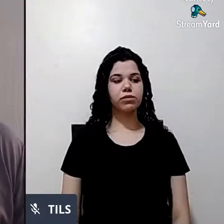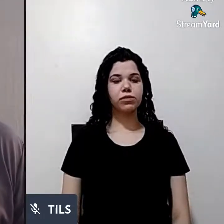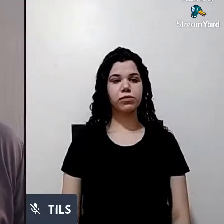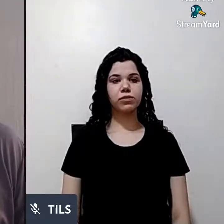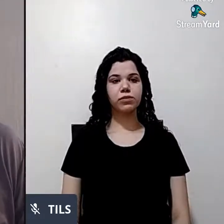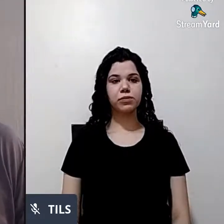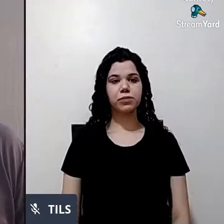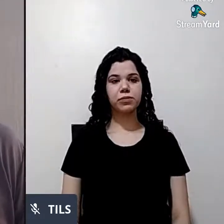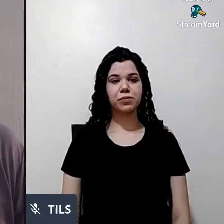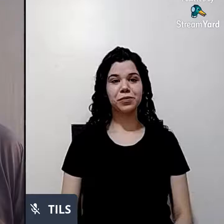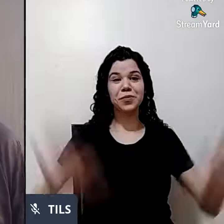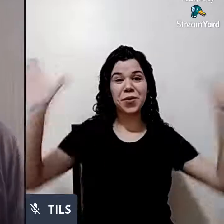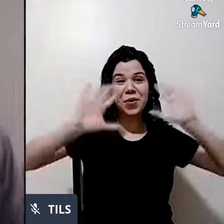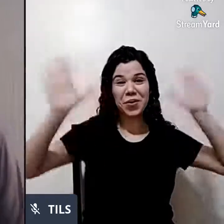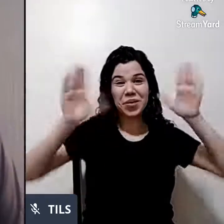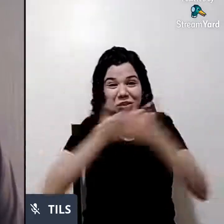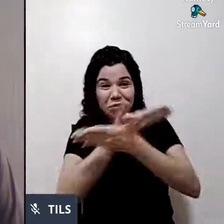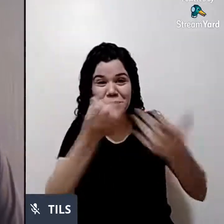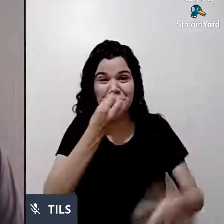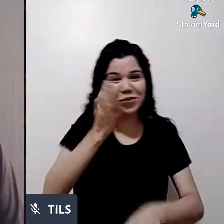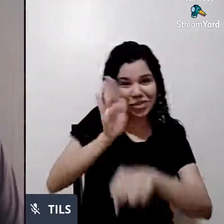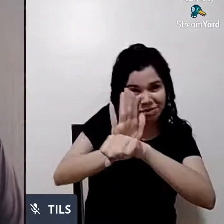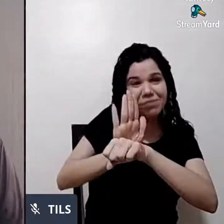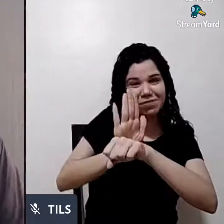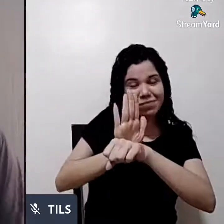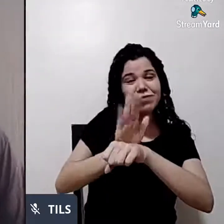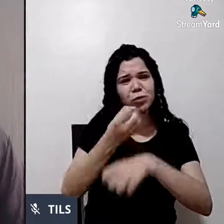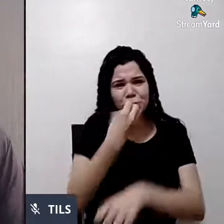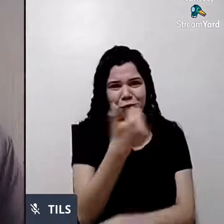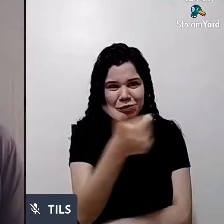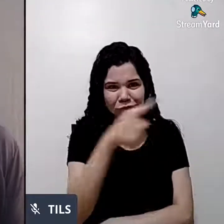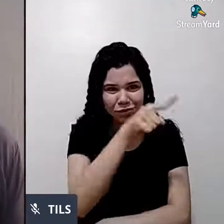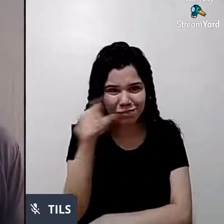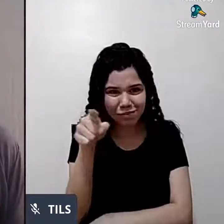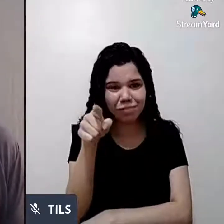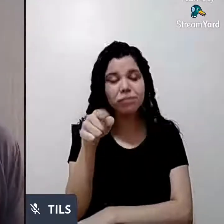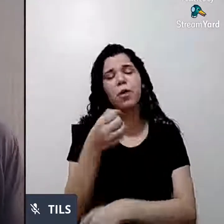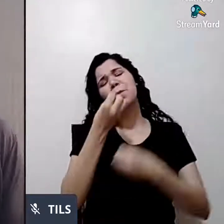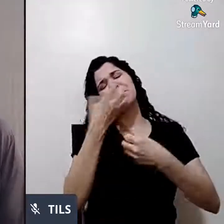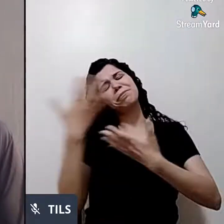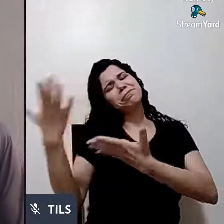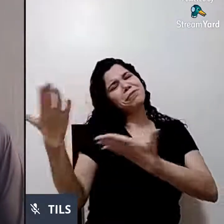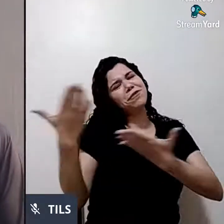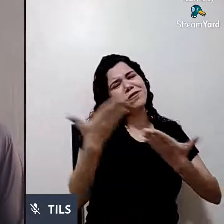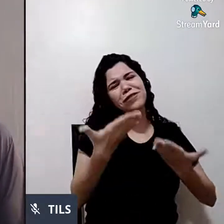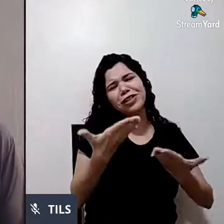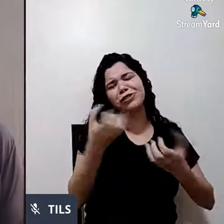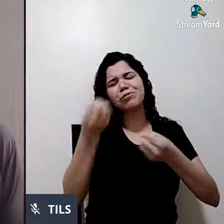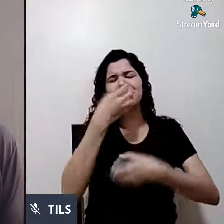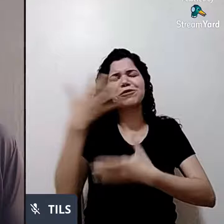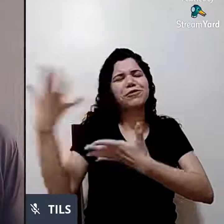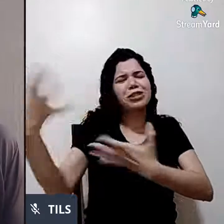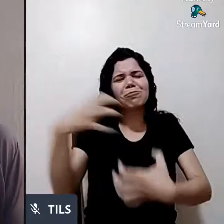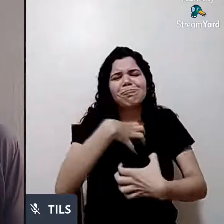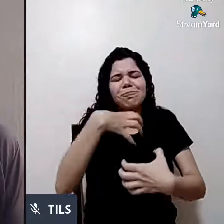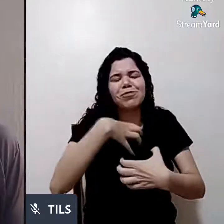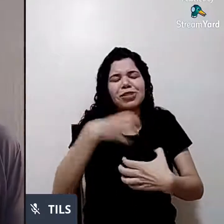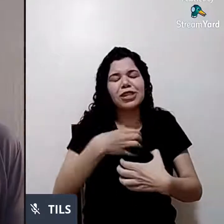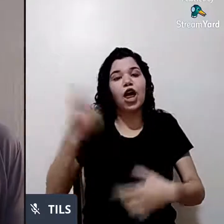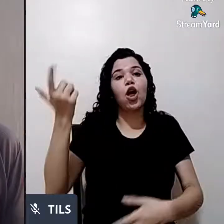Olá galera, boa tarde, tudo bem? Bem-vindos, sejam todos bem-vindos a mais uma live do Instituto Inclusive